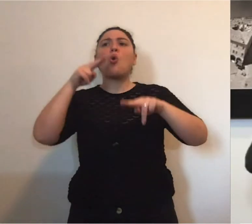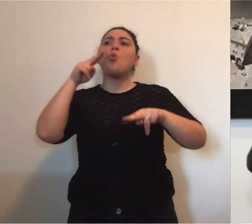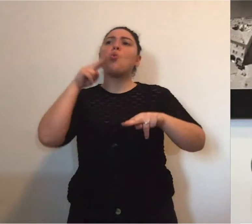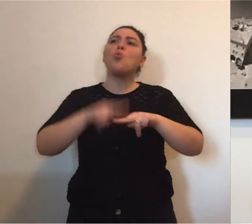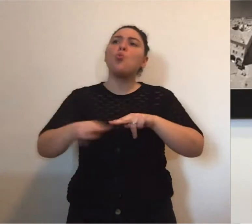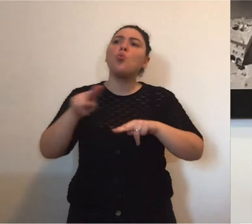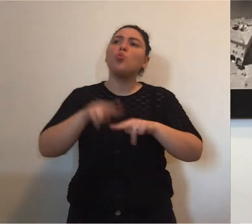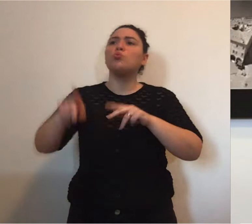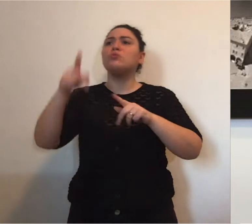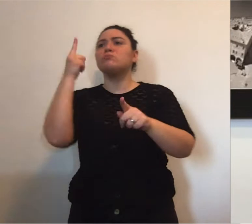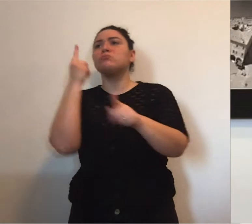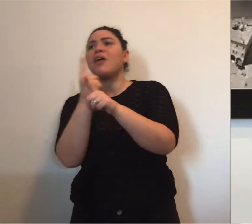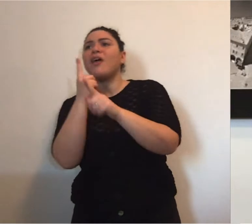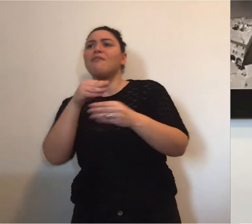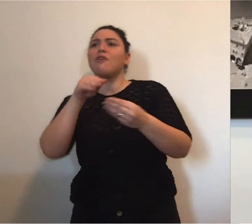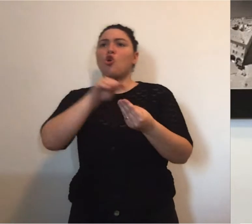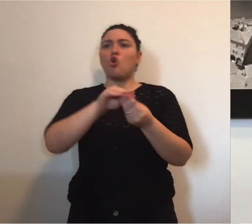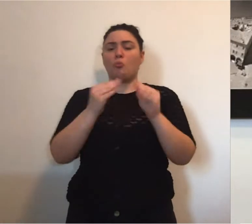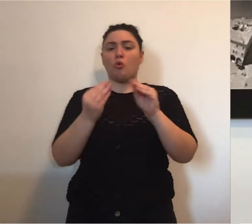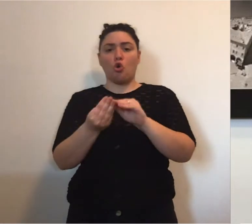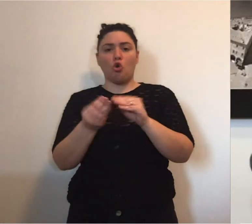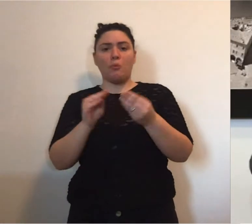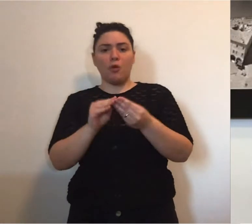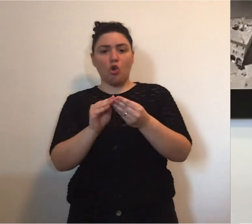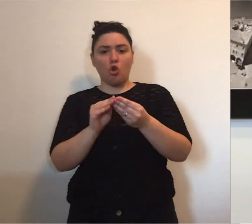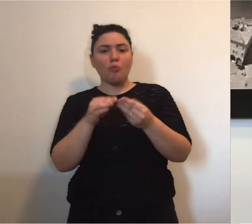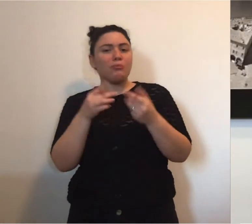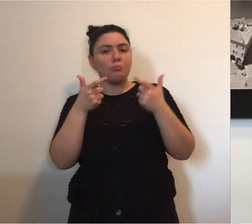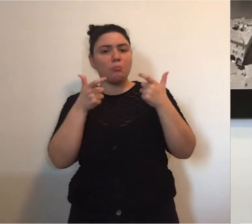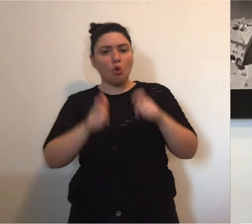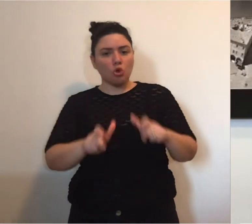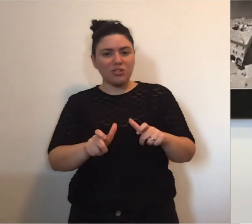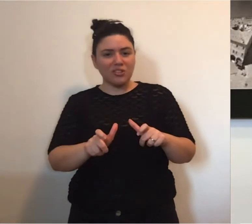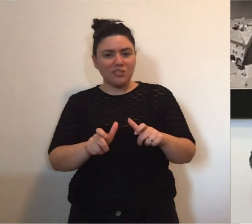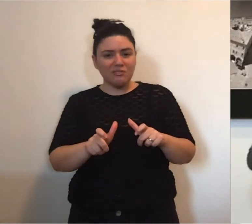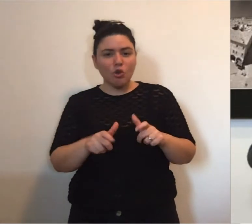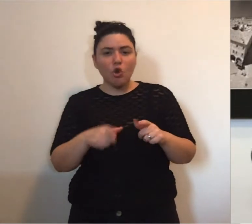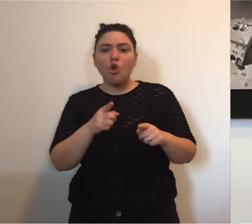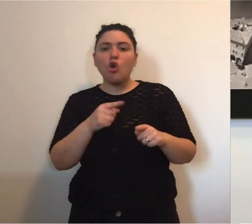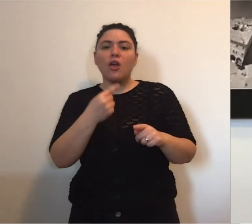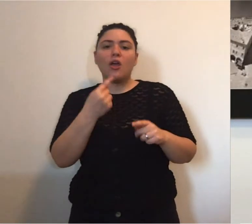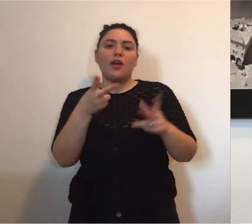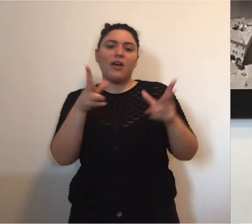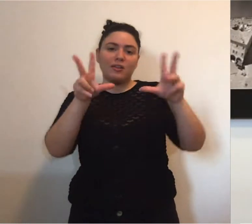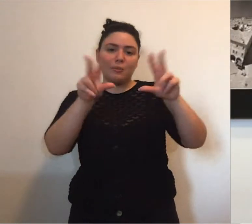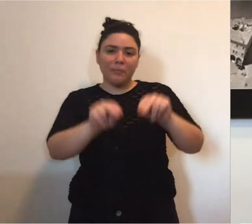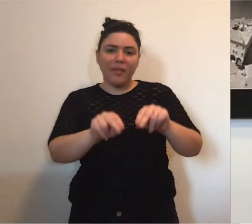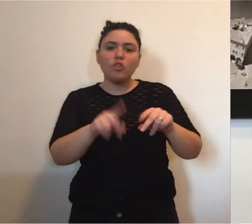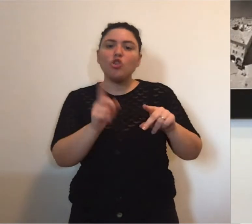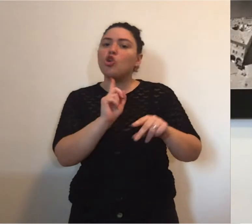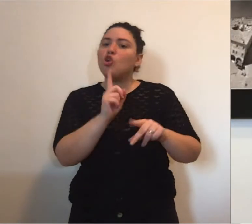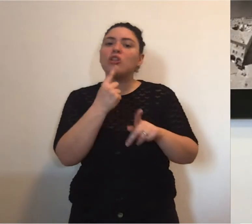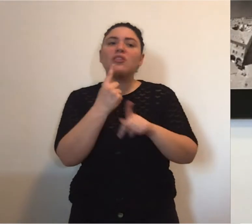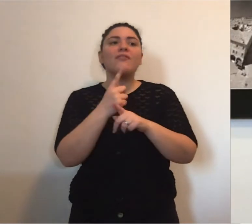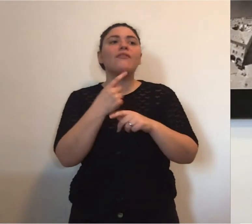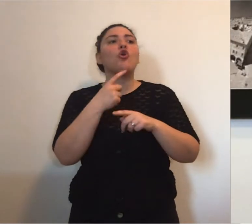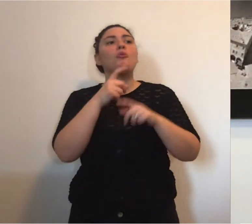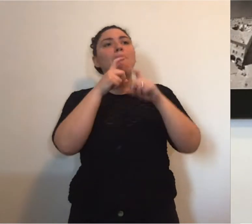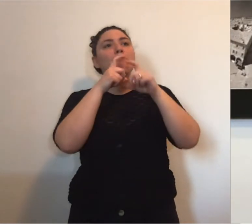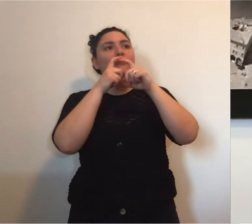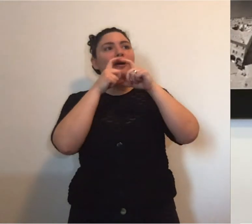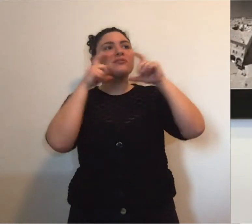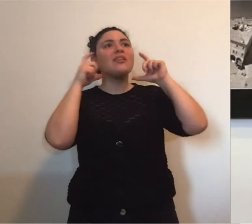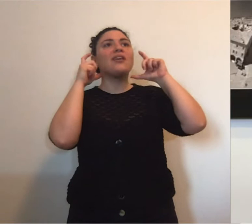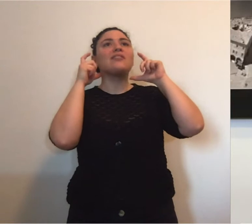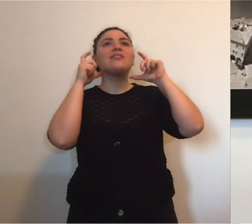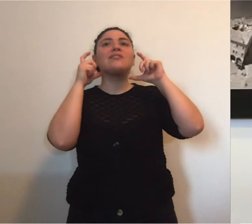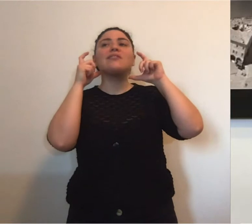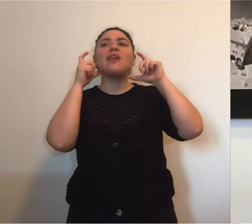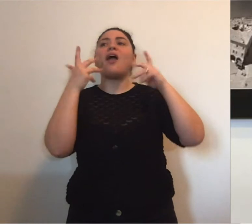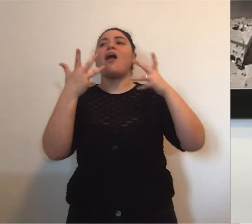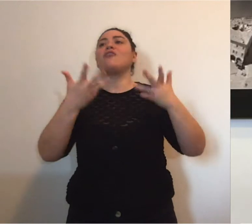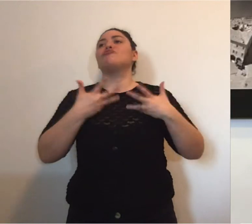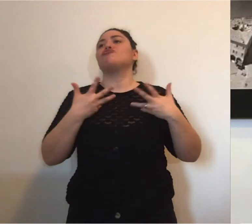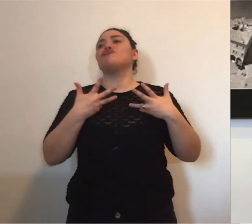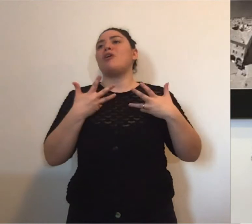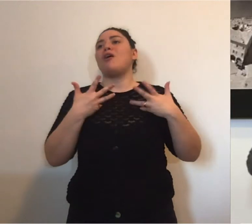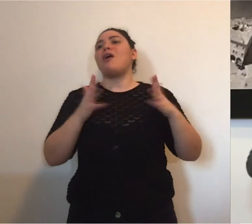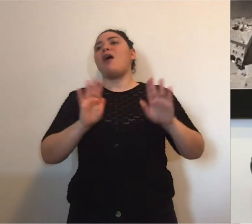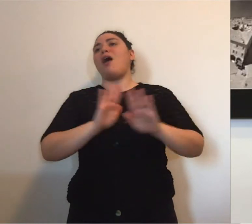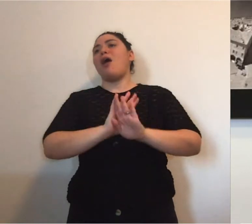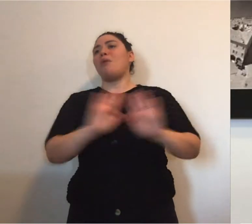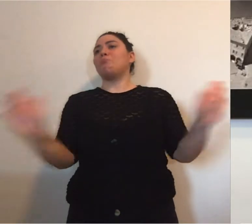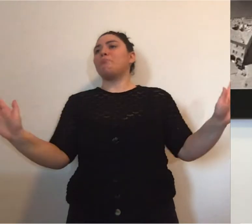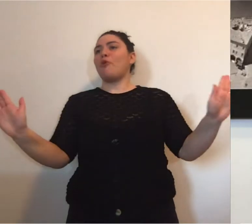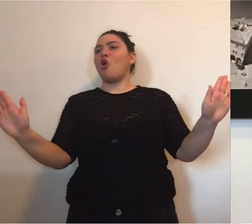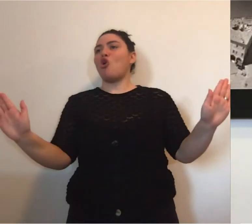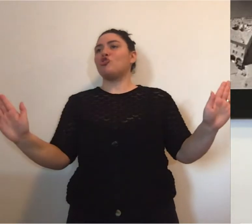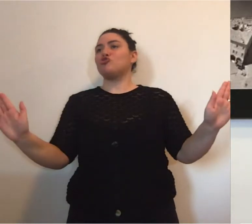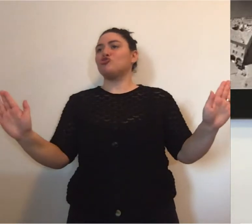insistito su quella che è l'utilità della mascherina per comprendere un concetto. Non può essere la mascherina